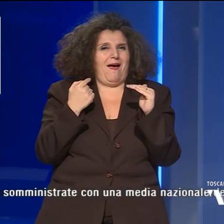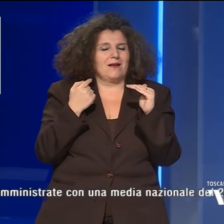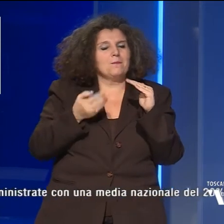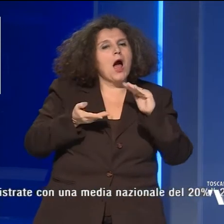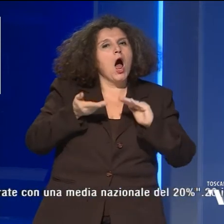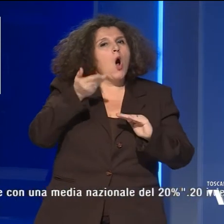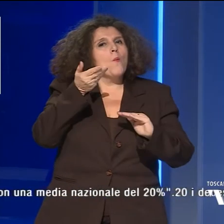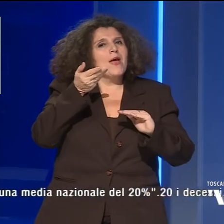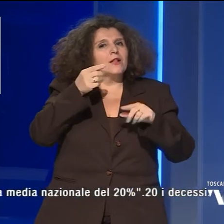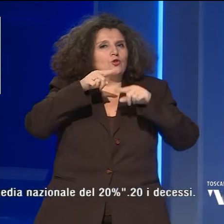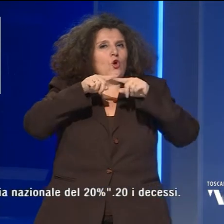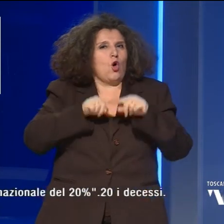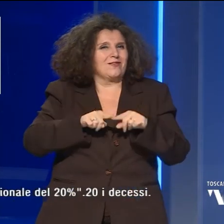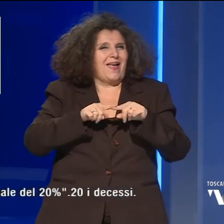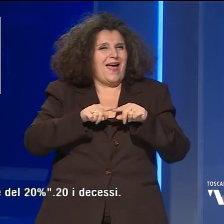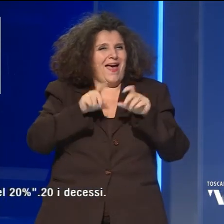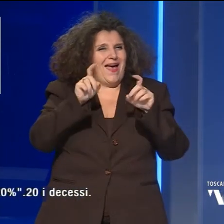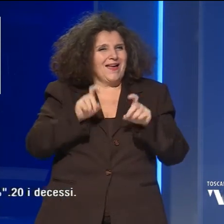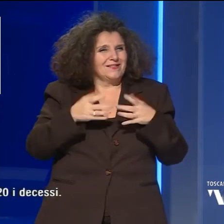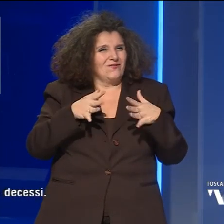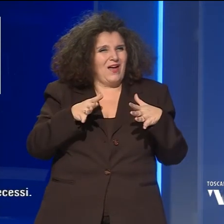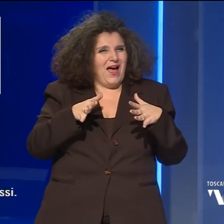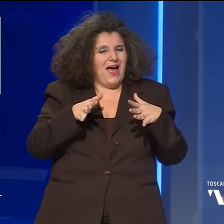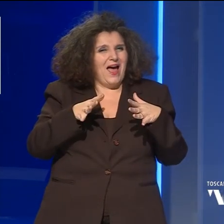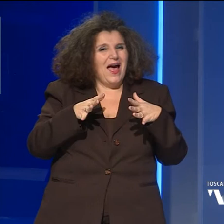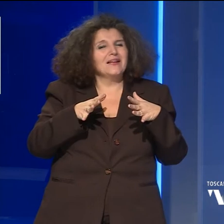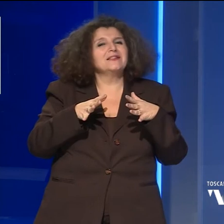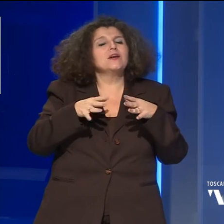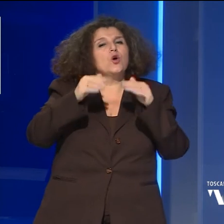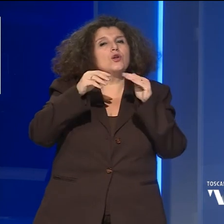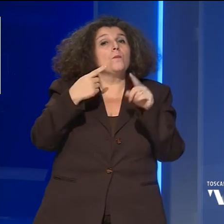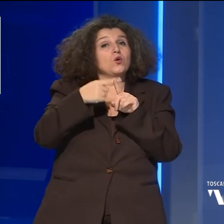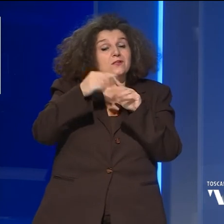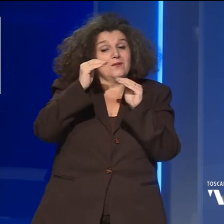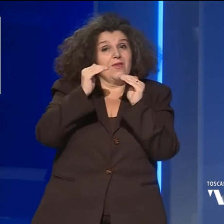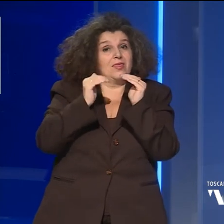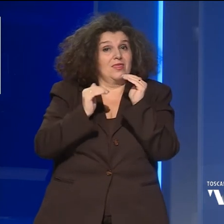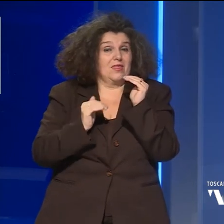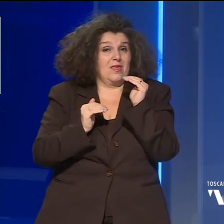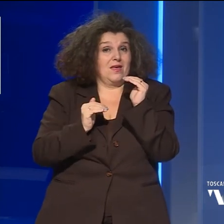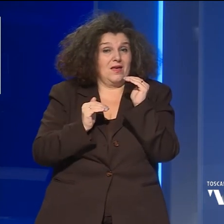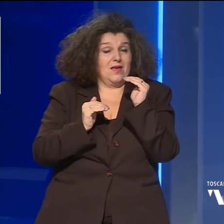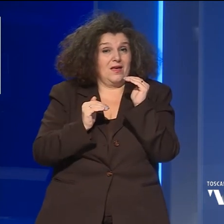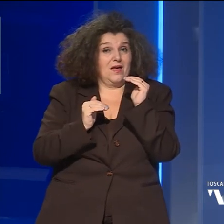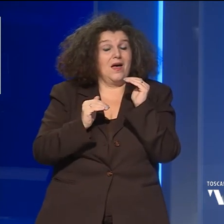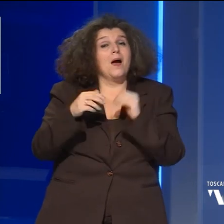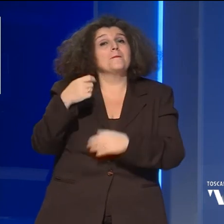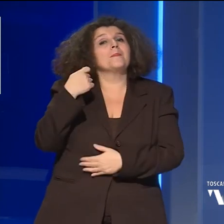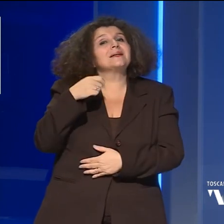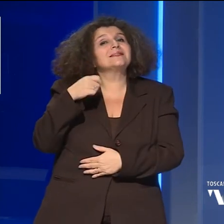un aumento dei test, con un tasso di positivi che scende. E intanto il presidente